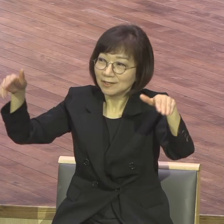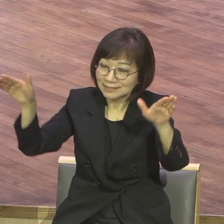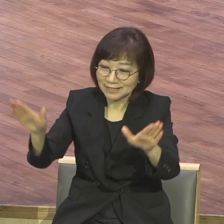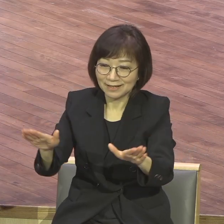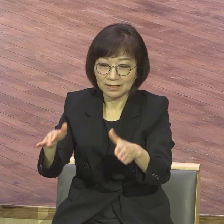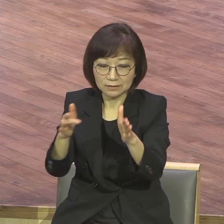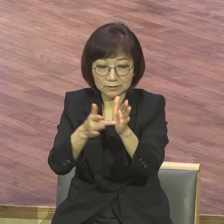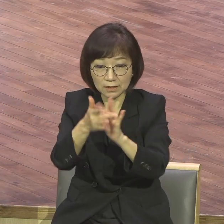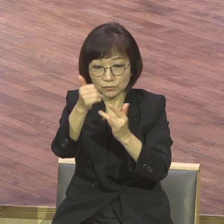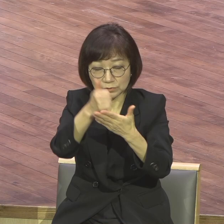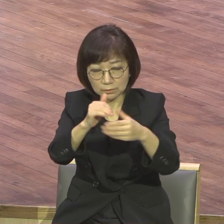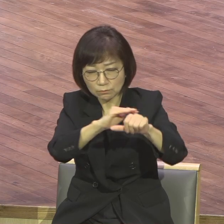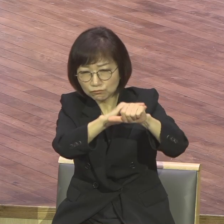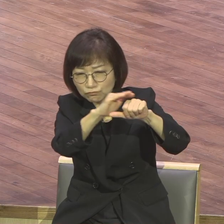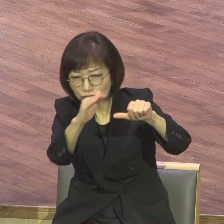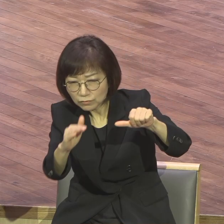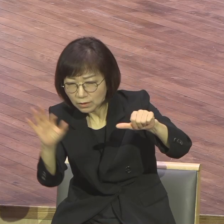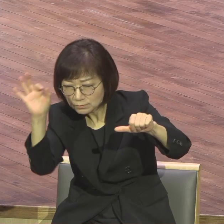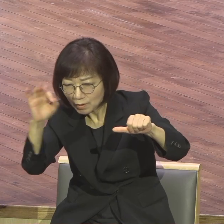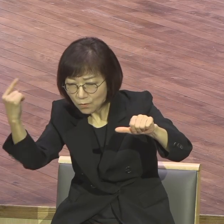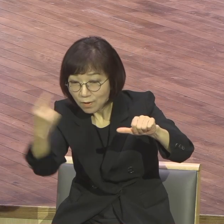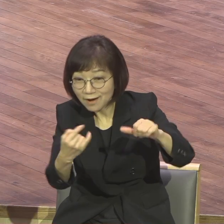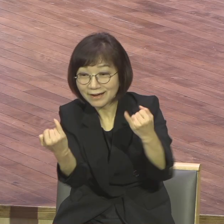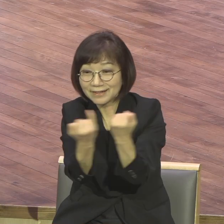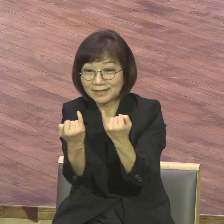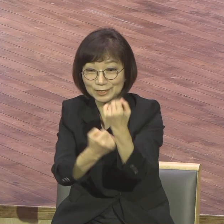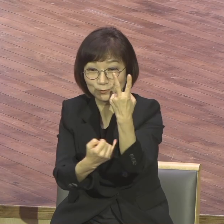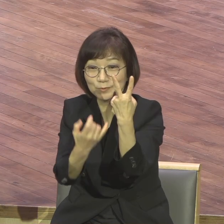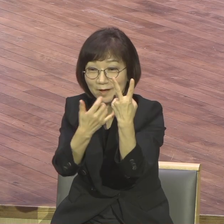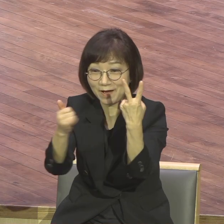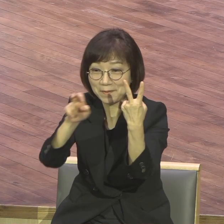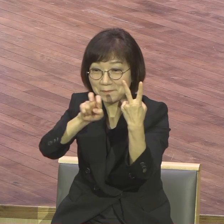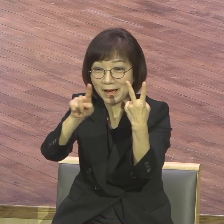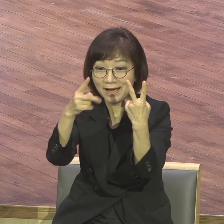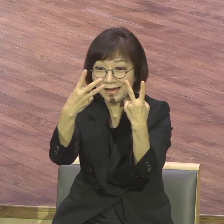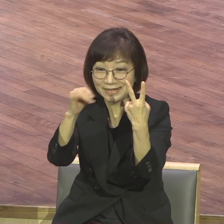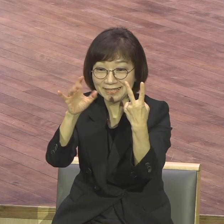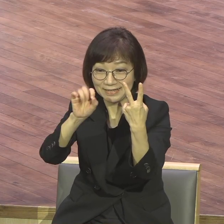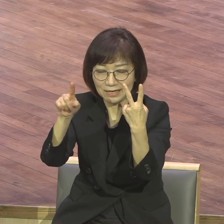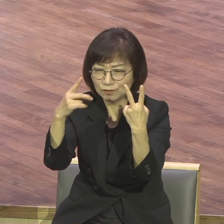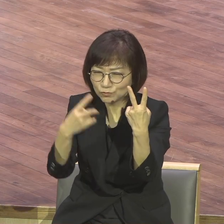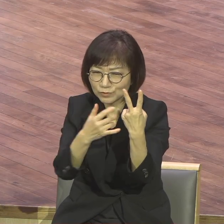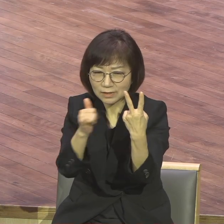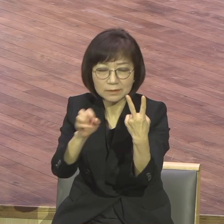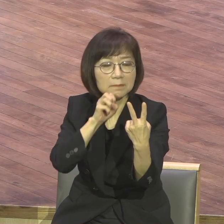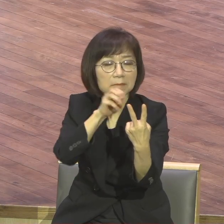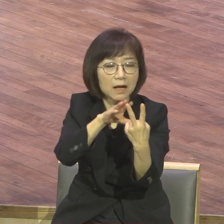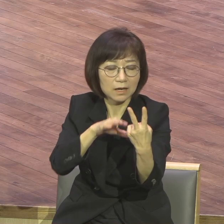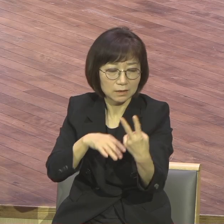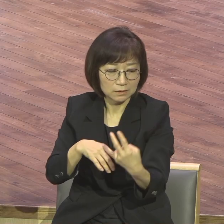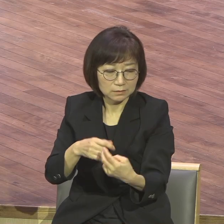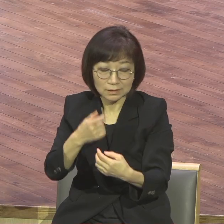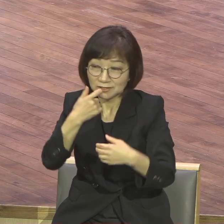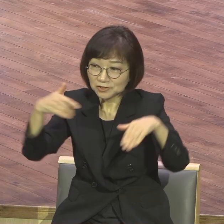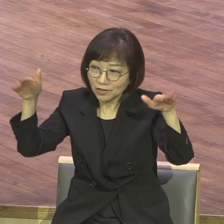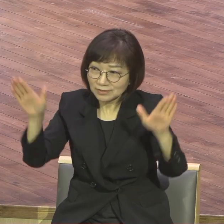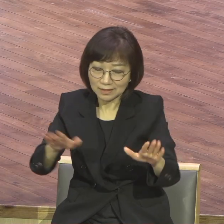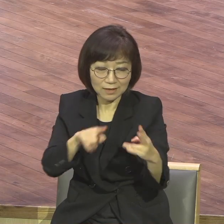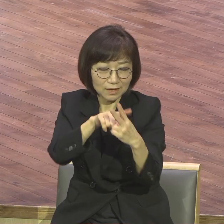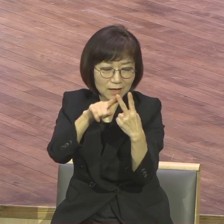왔던 막달란 마리아와 다른 마리아를 향해서 이렇게 말합니다. 천사가 여자들에게 말하여 이르되